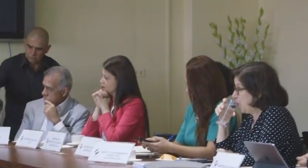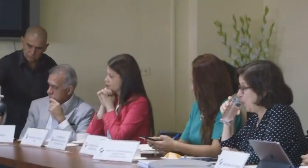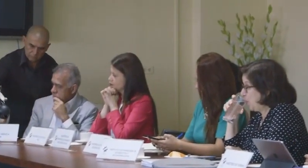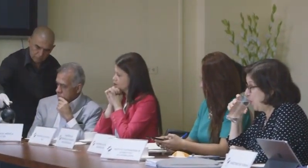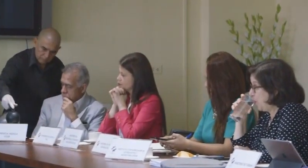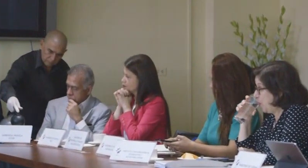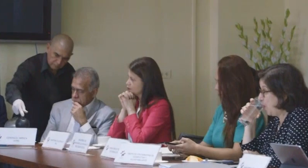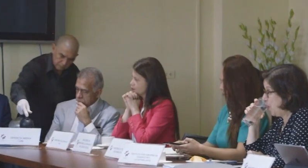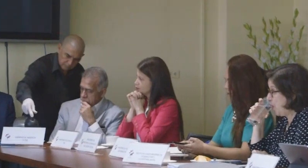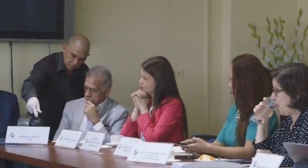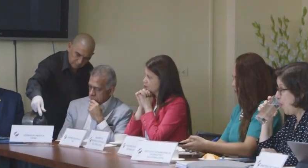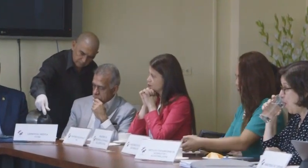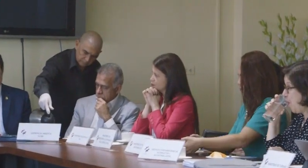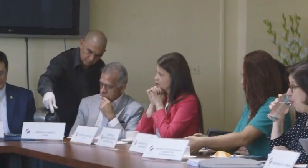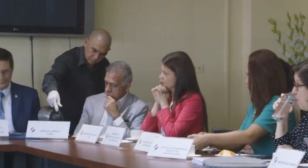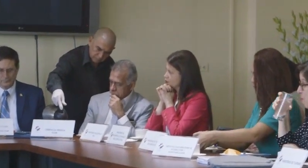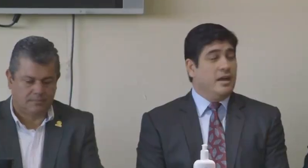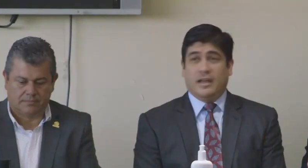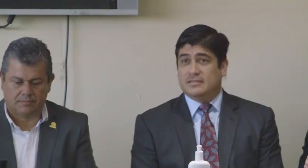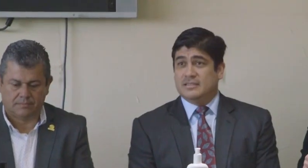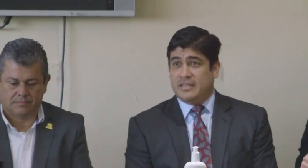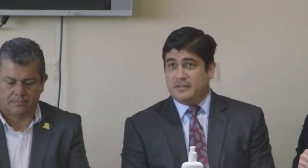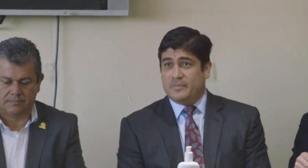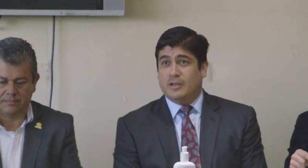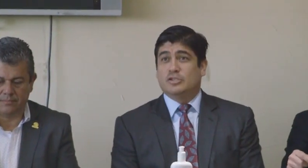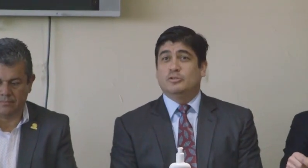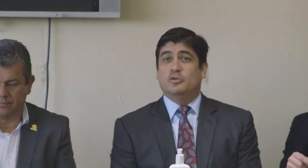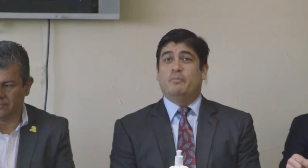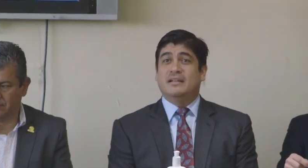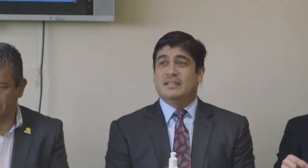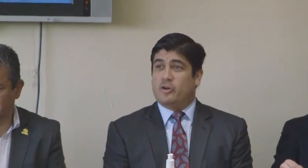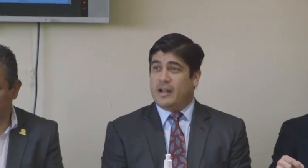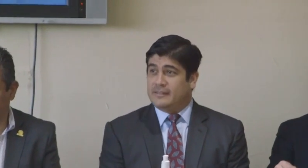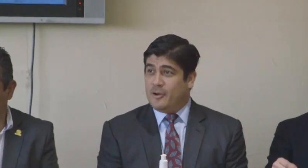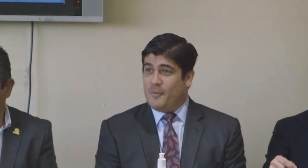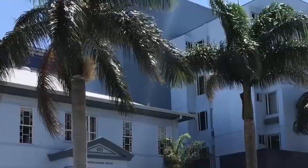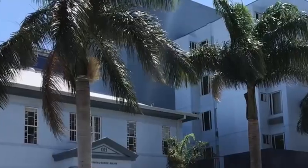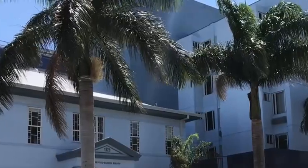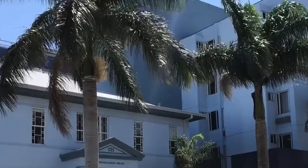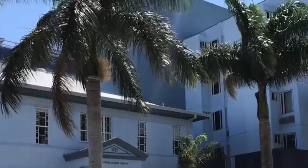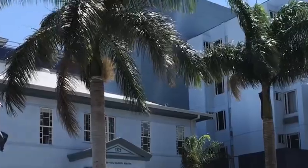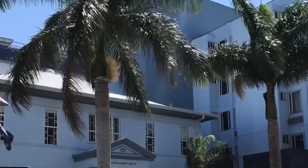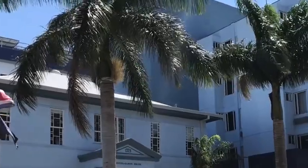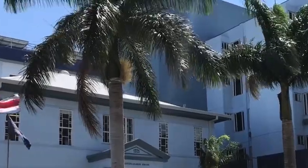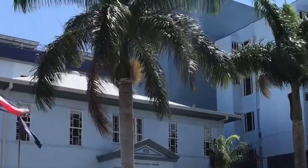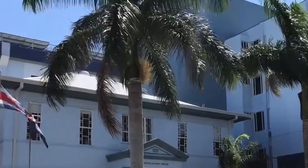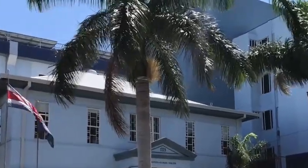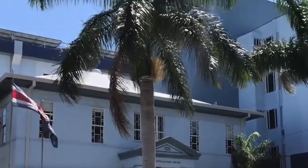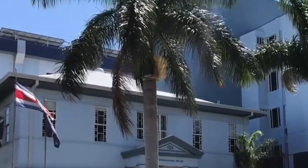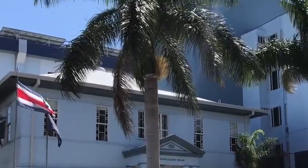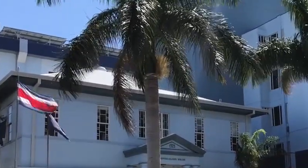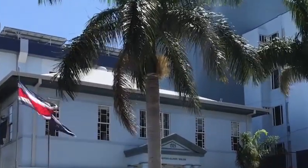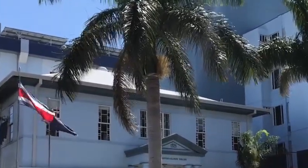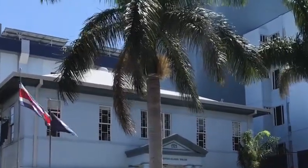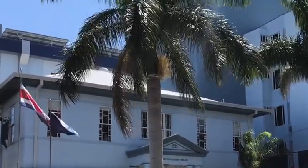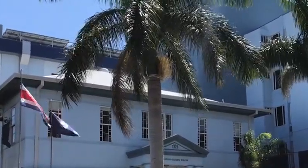según el Ministerio de Salud, quien informó que hasta este jueves se contabilizan 23 casos confirmados y se han